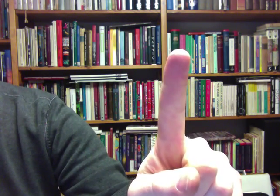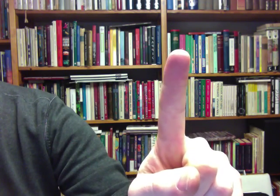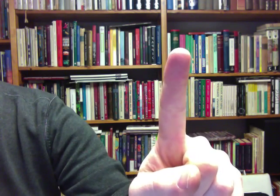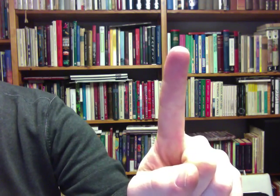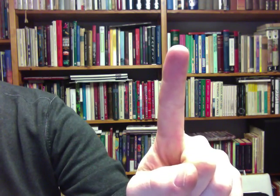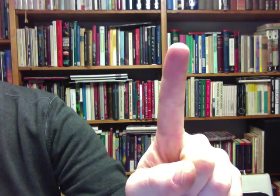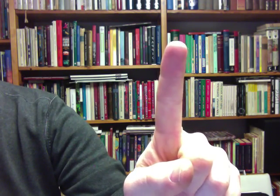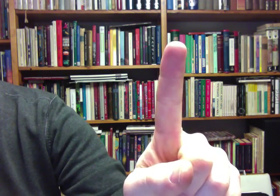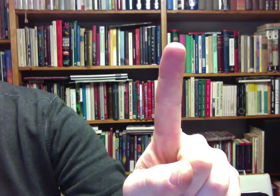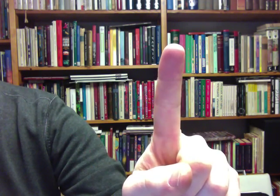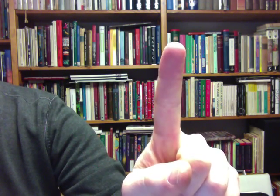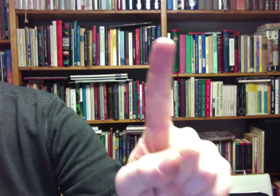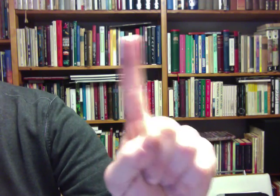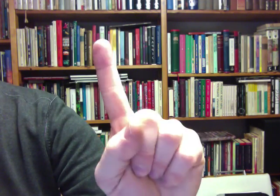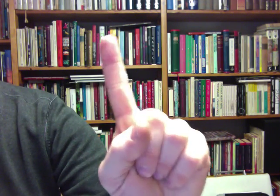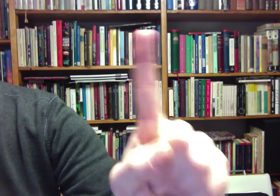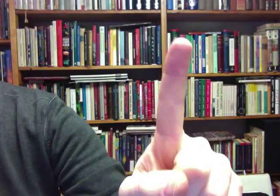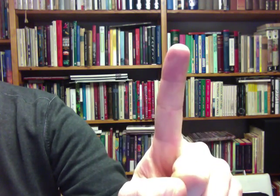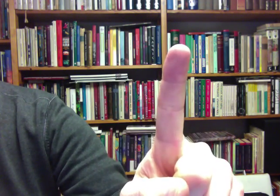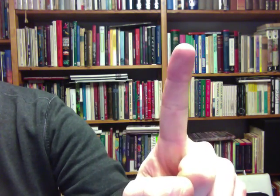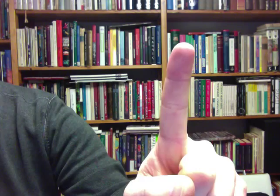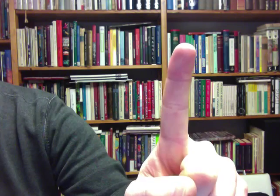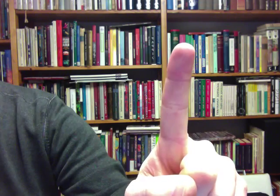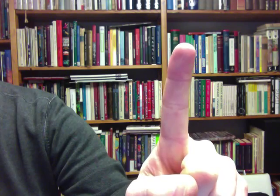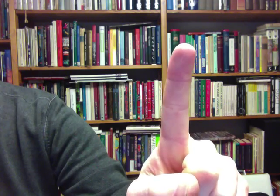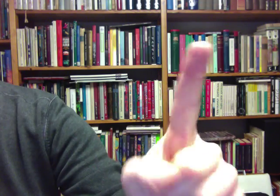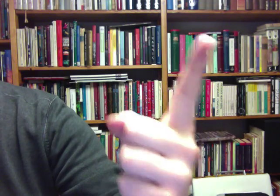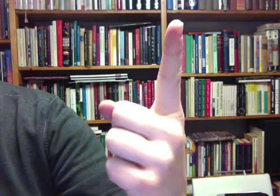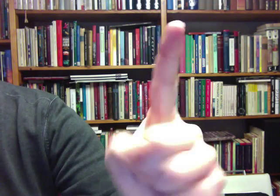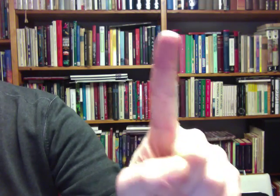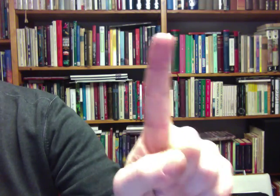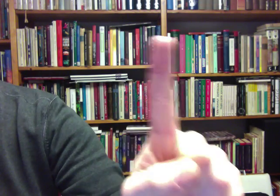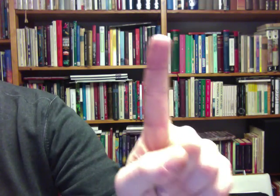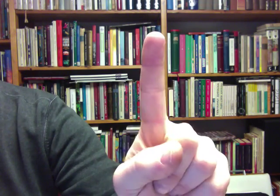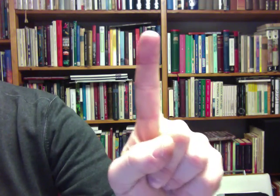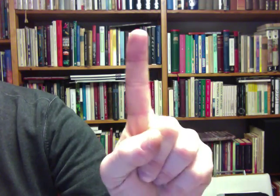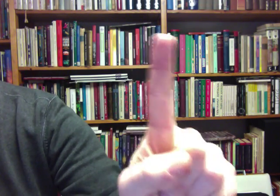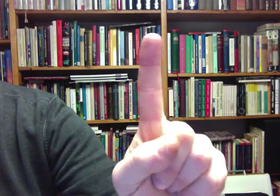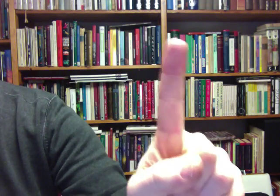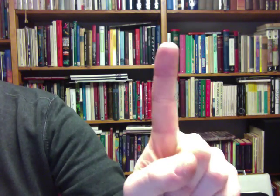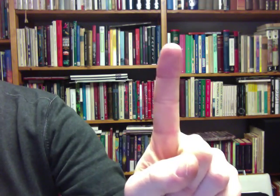Herra sinun Jumalasi. Sinulla ei saa olla muita jumalia. On siis vain tämä yksi Jumala.